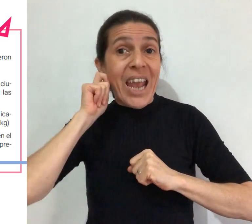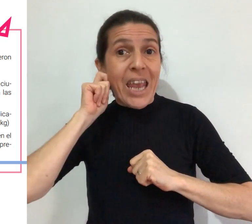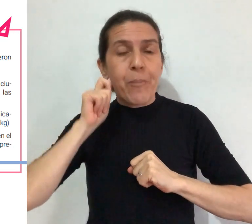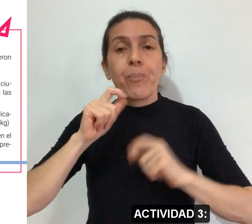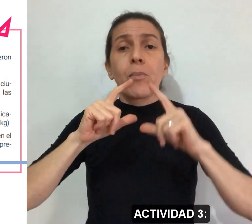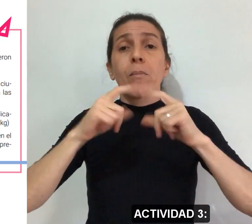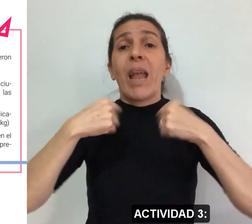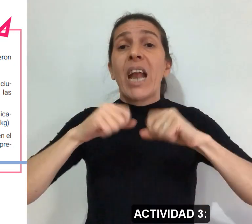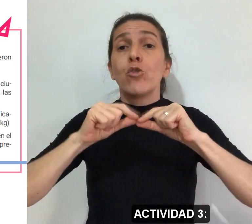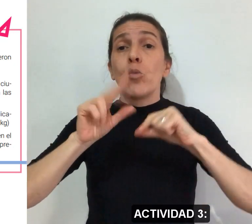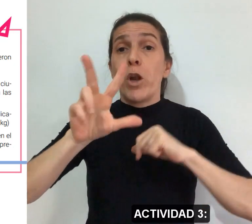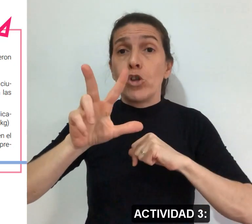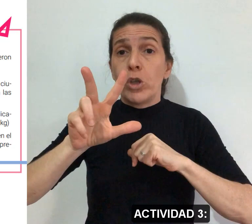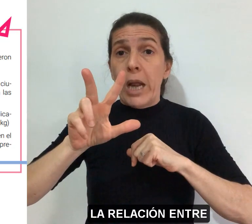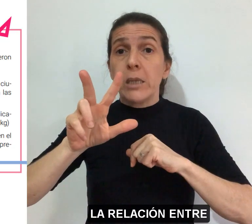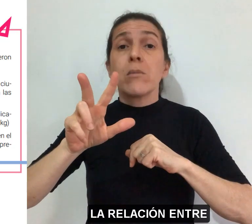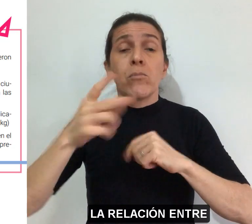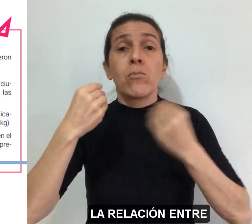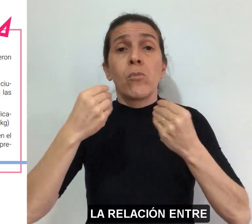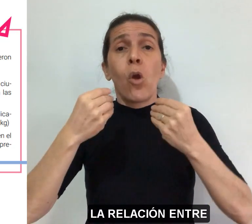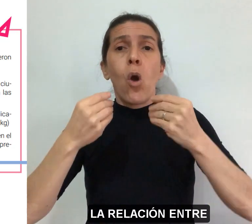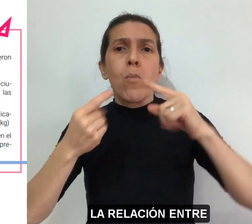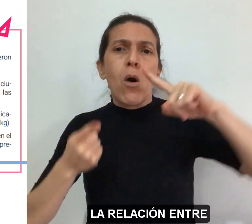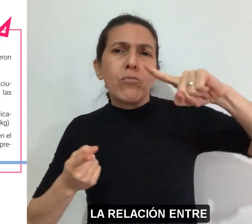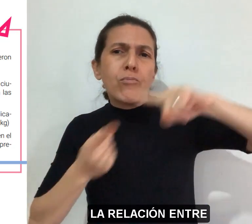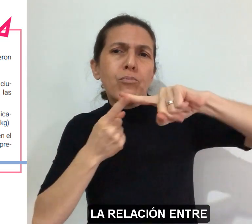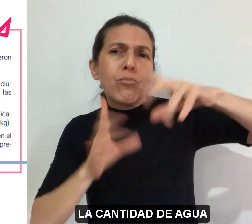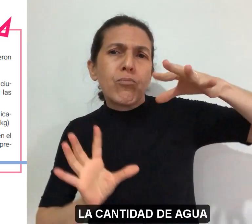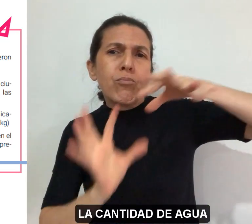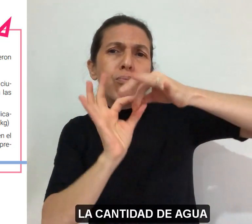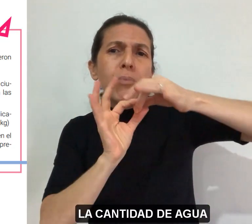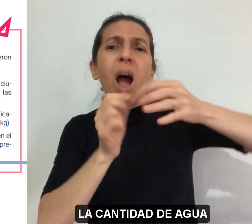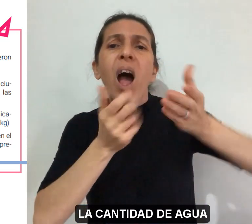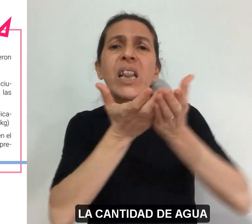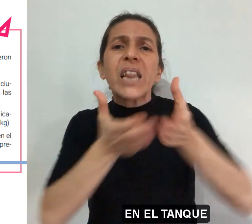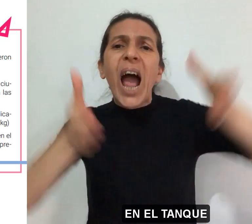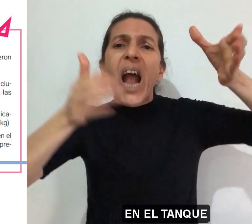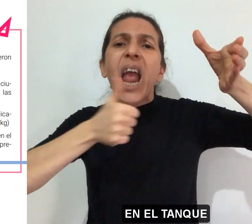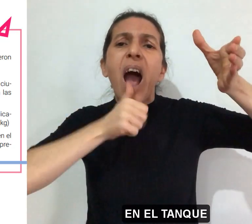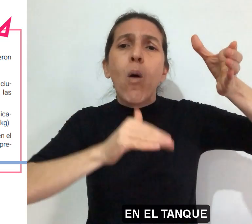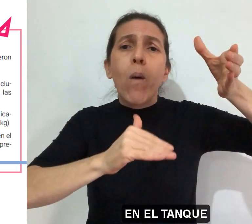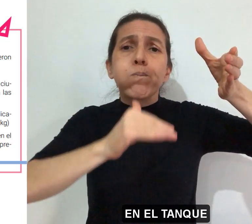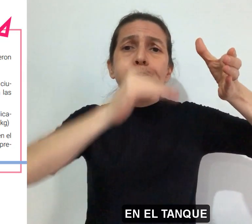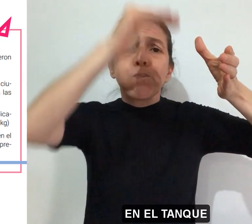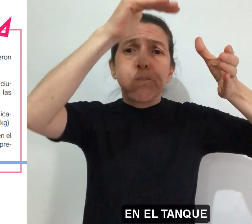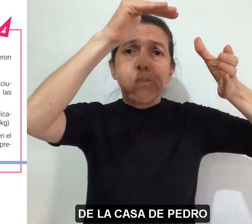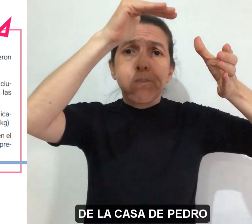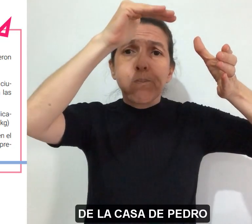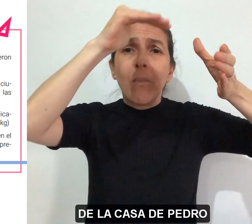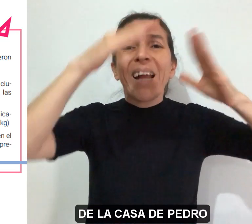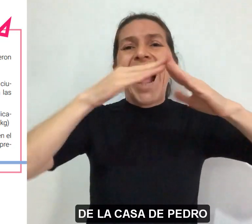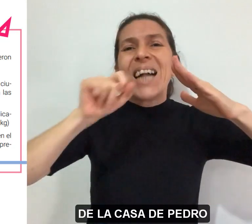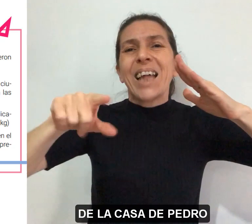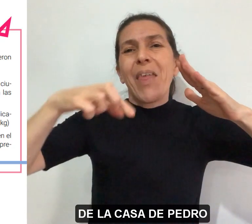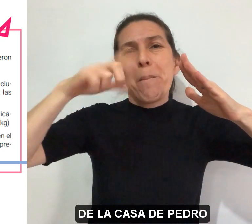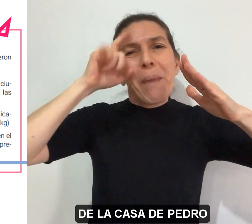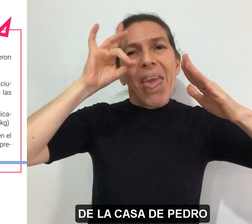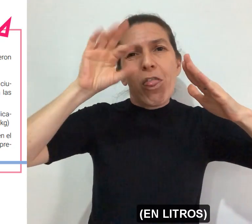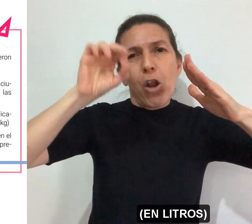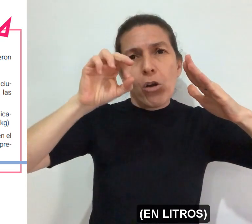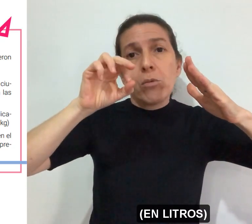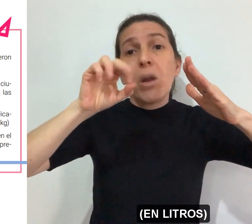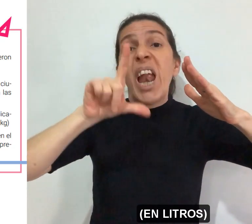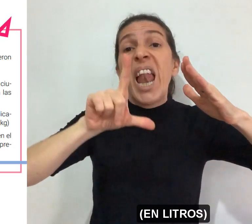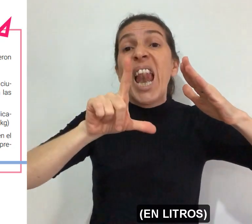Actividad 3 La relación entre la cantidad de agua en el tanque de la casa de Pedro